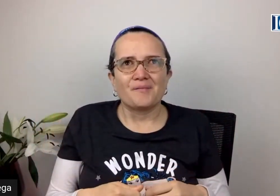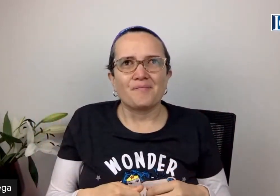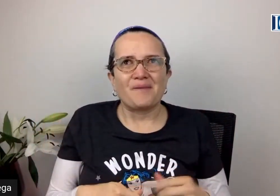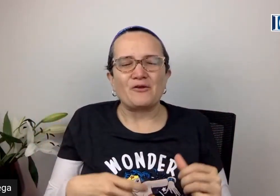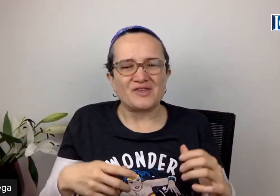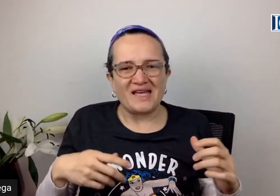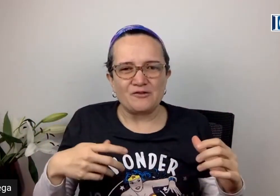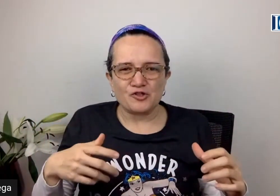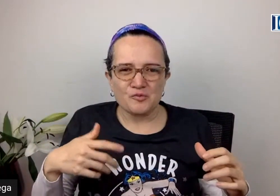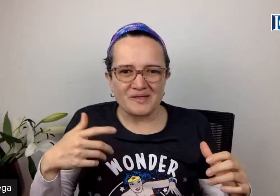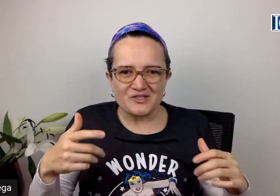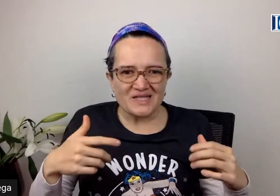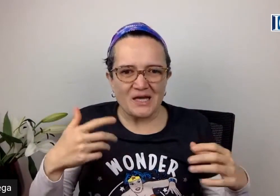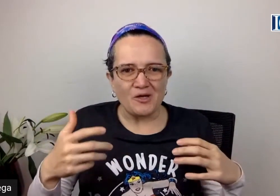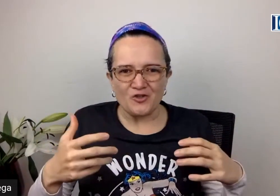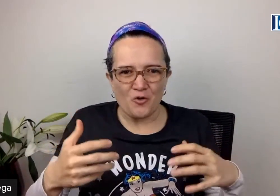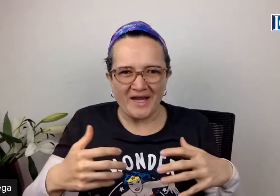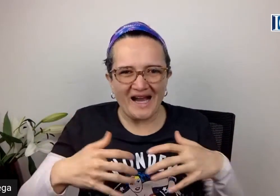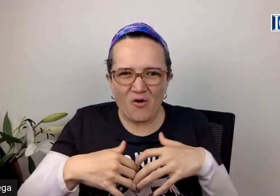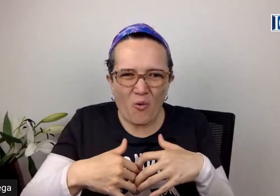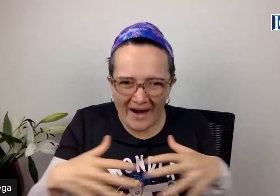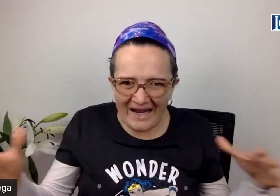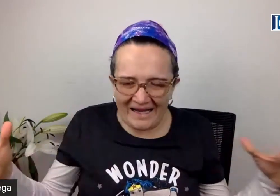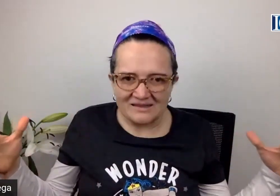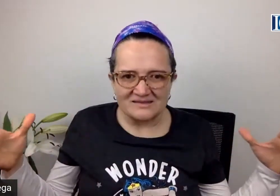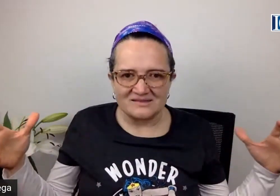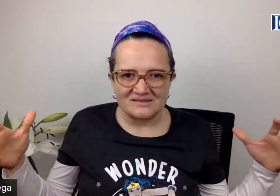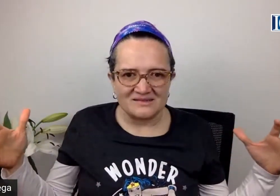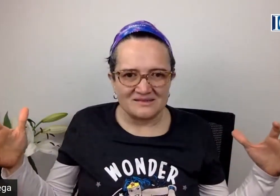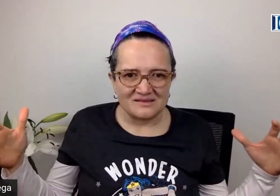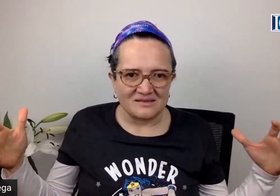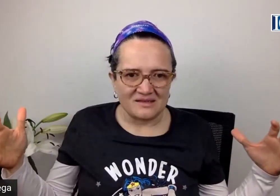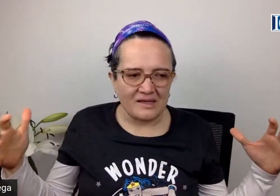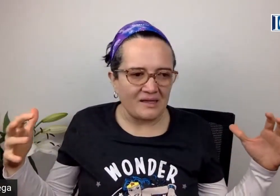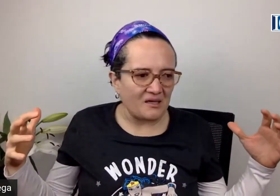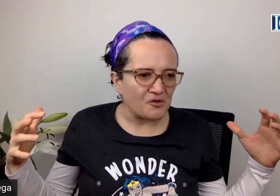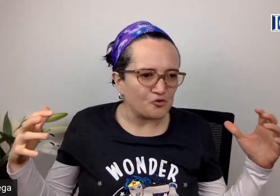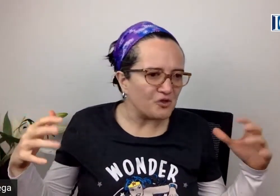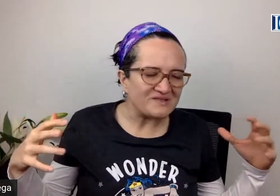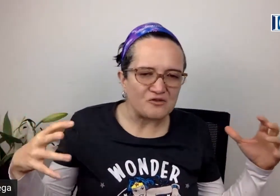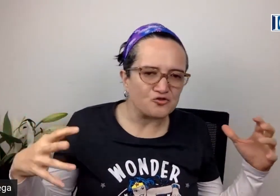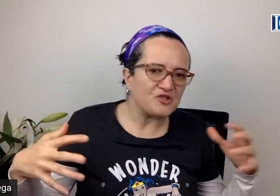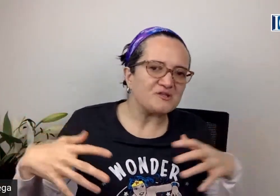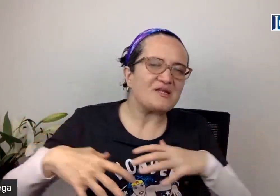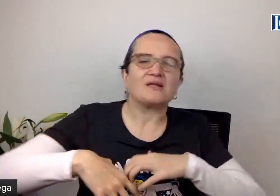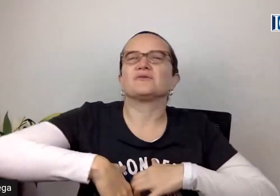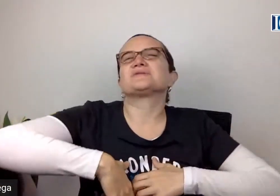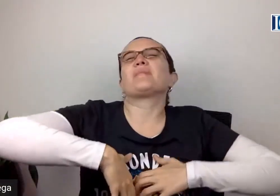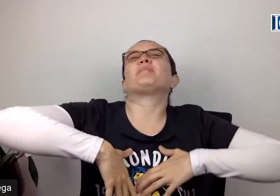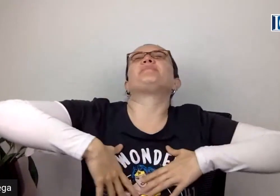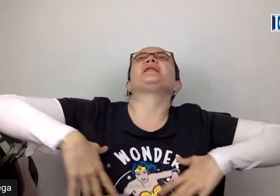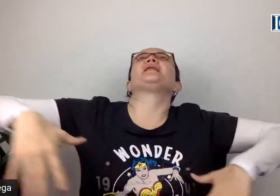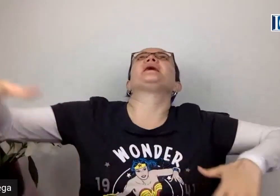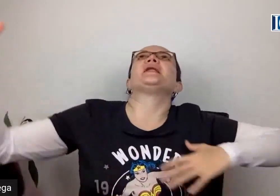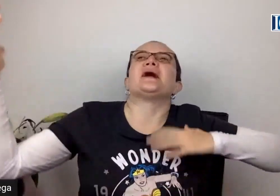Pero tiene unos momentos en que cuando juega, juega. En que cuando uno la está consintiendo, está plena.